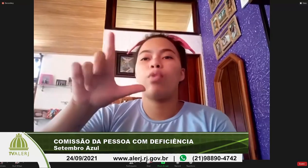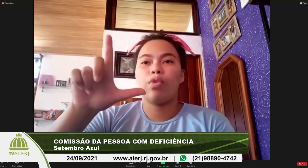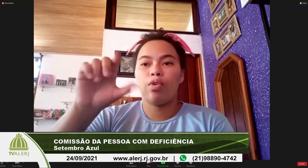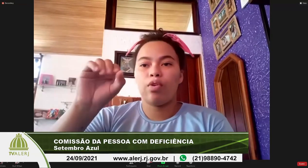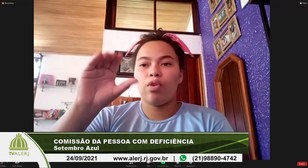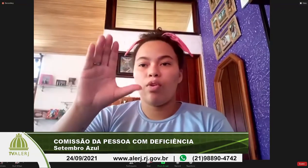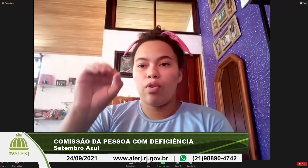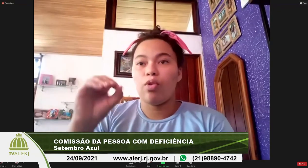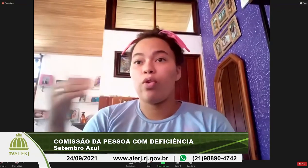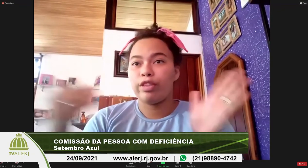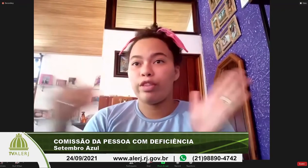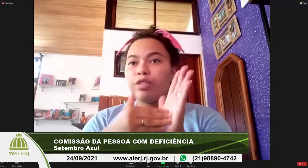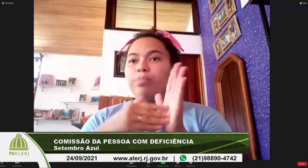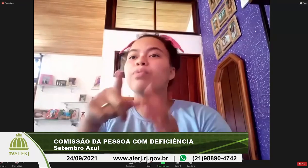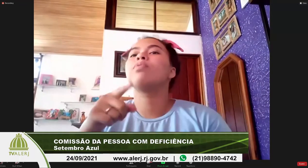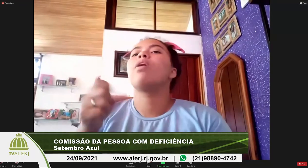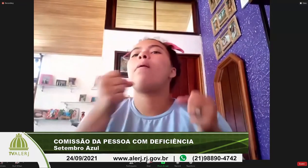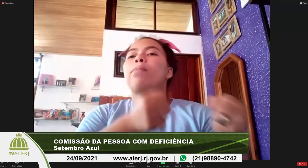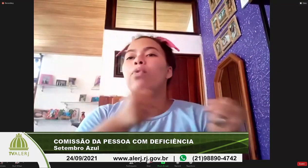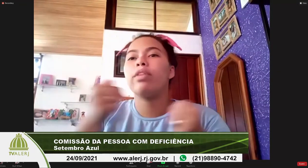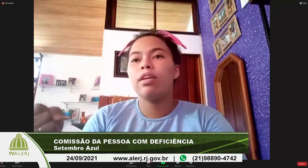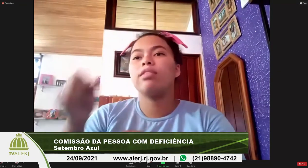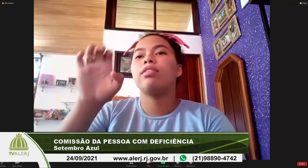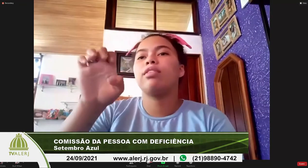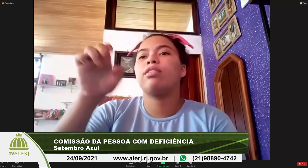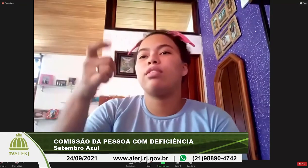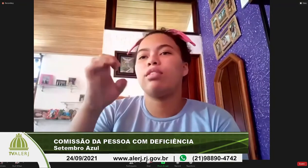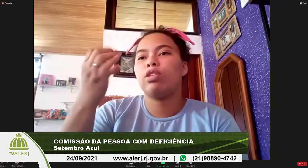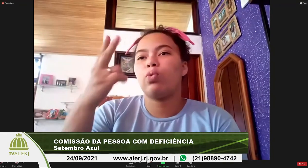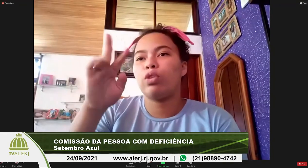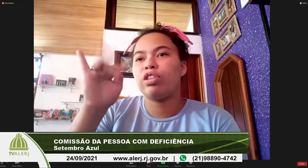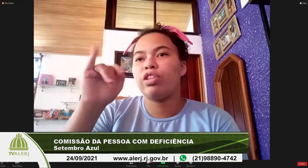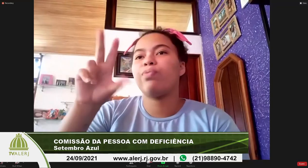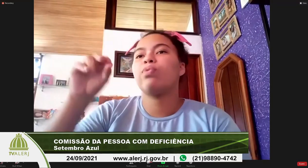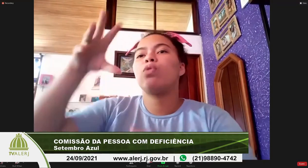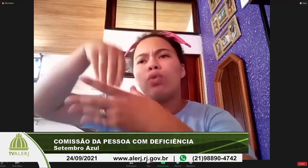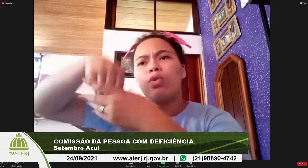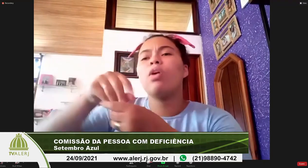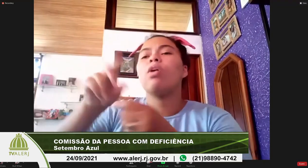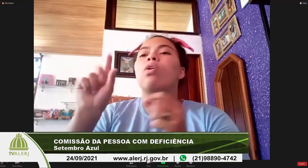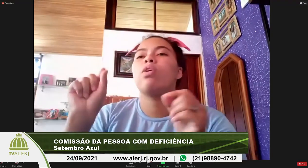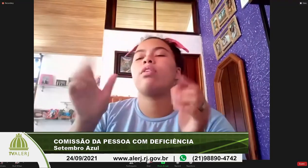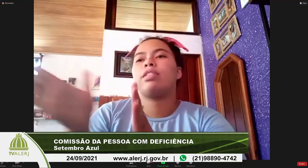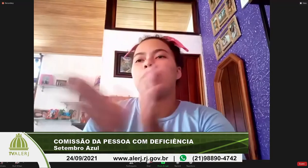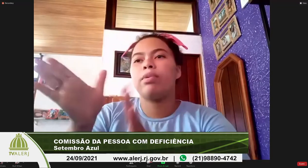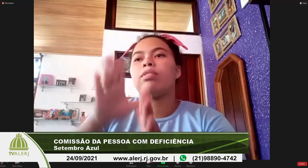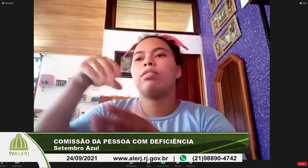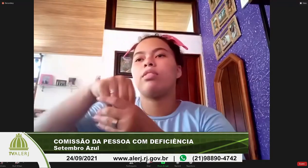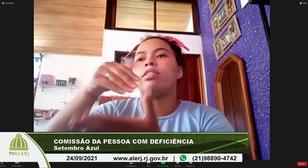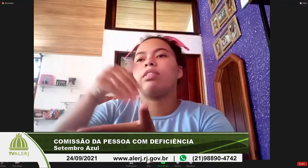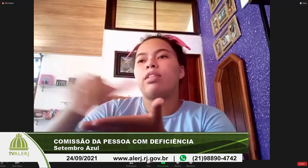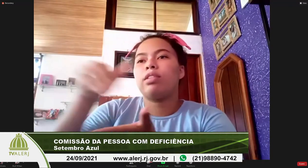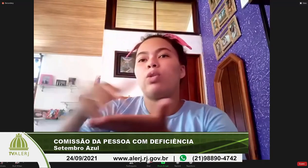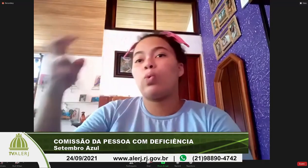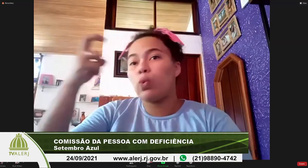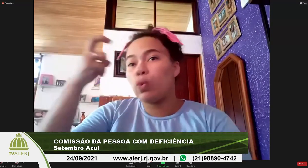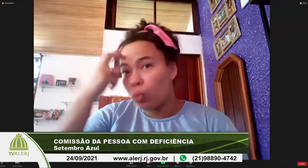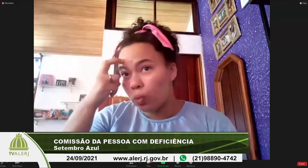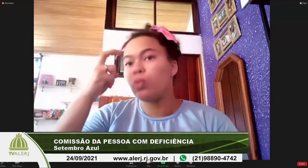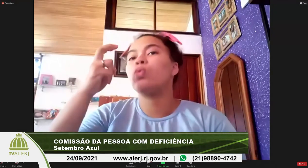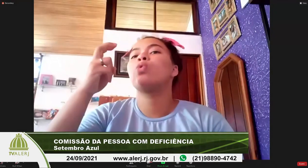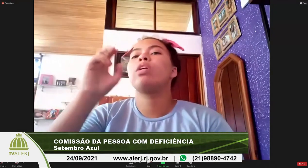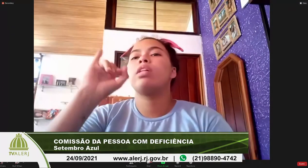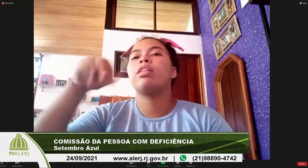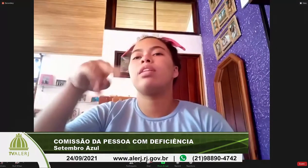o bloco 8 o poder executivo acessibilidade na secretaria de cultura incentivos